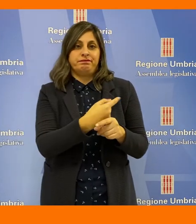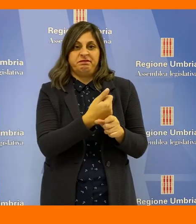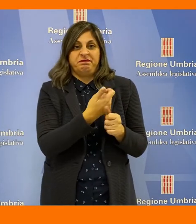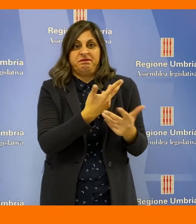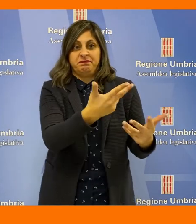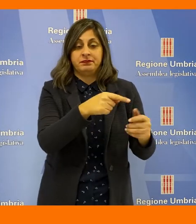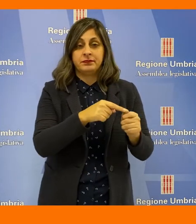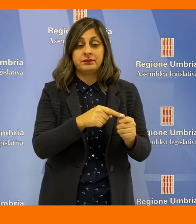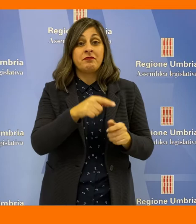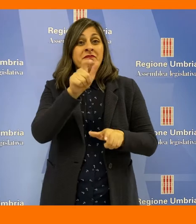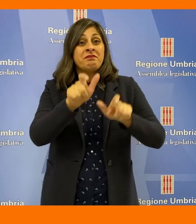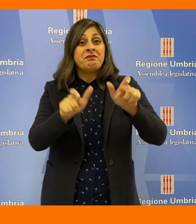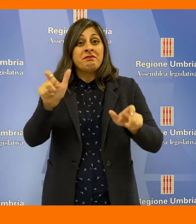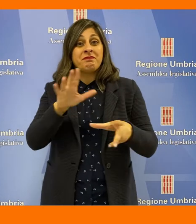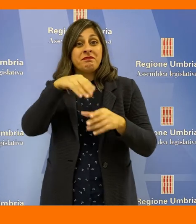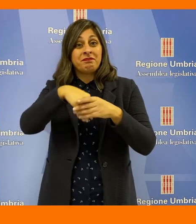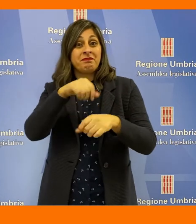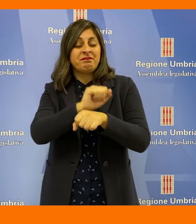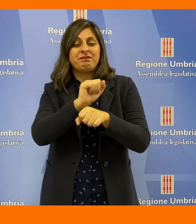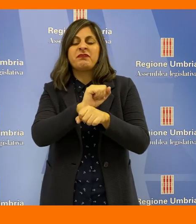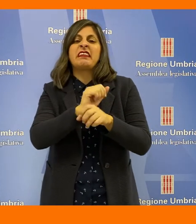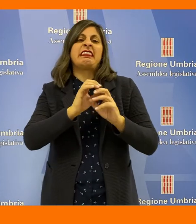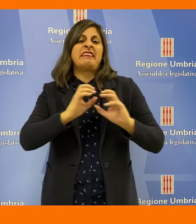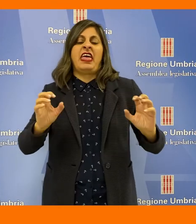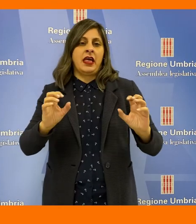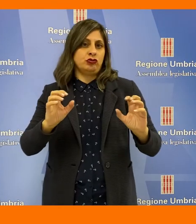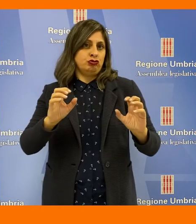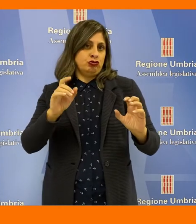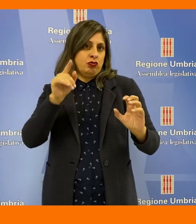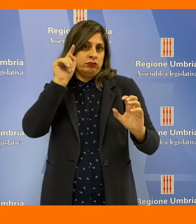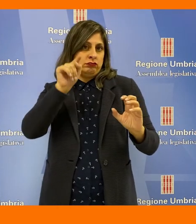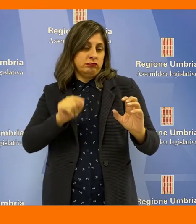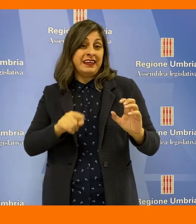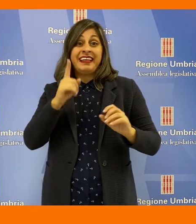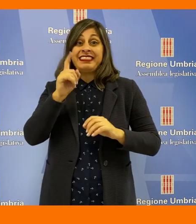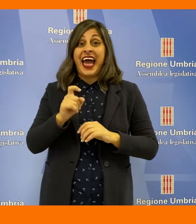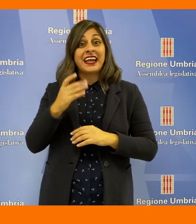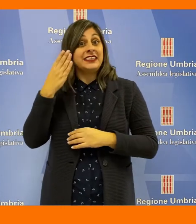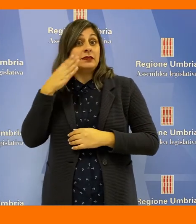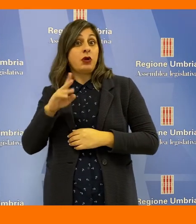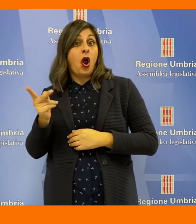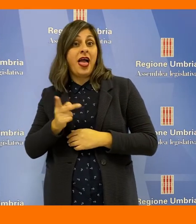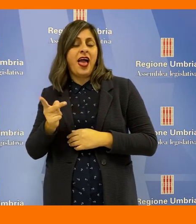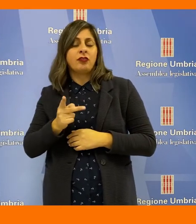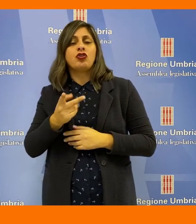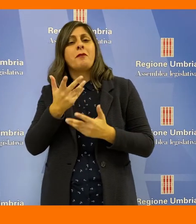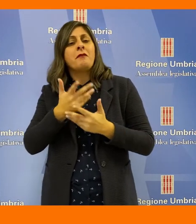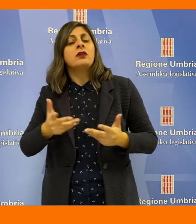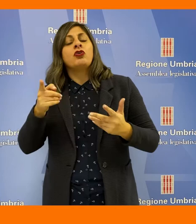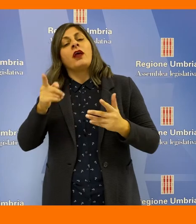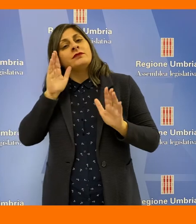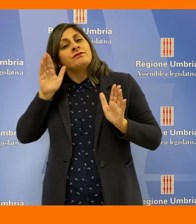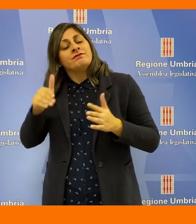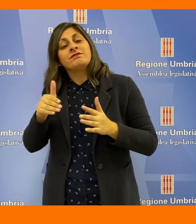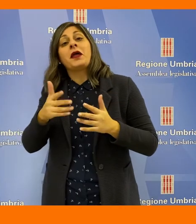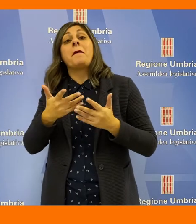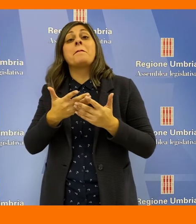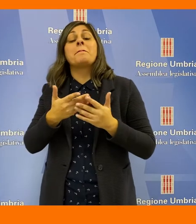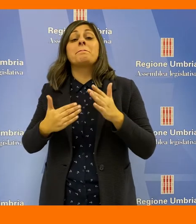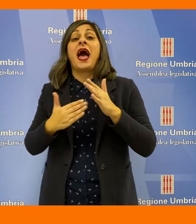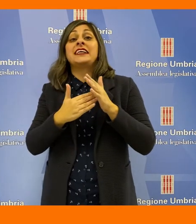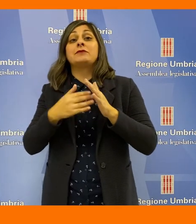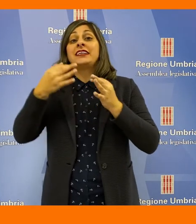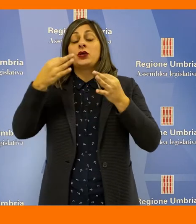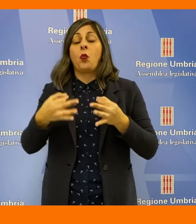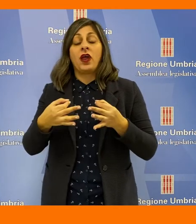Terni. La composizione della popolazione penitenziaria è molto diversa da istituto a istituto. Terni e Spoleto sono prevalentemente dedicati